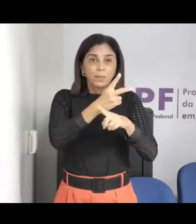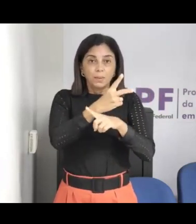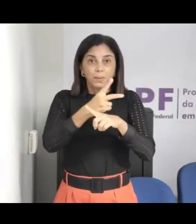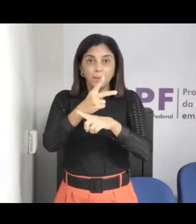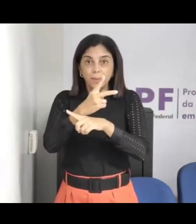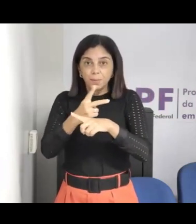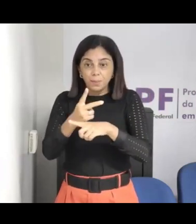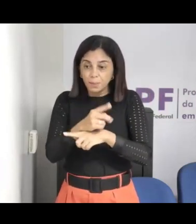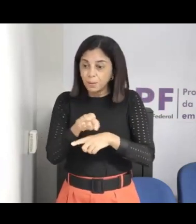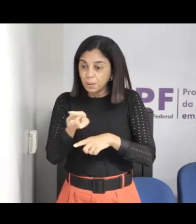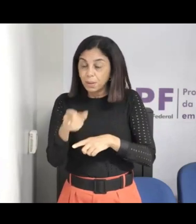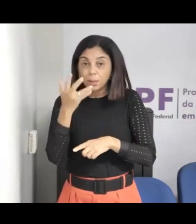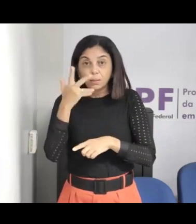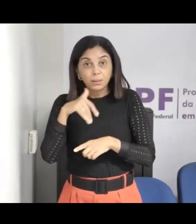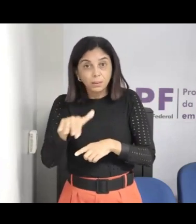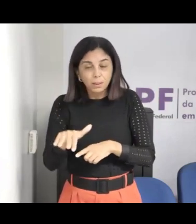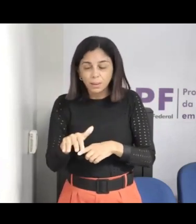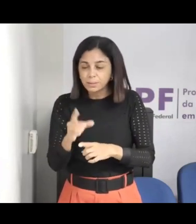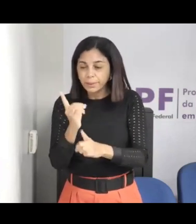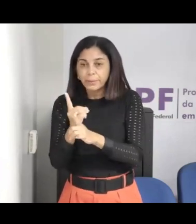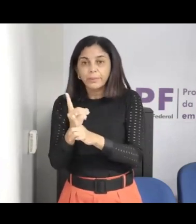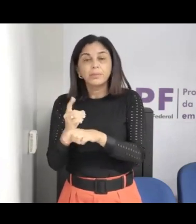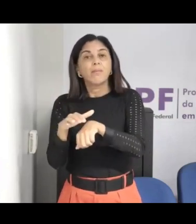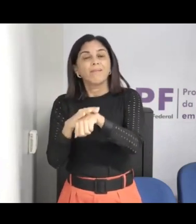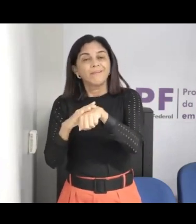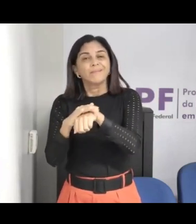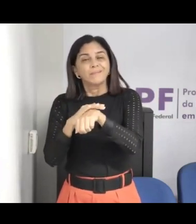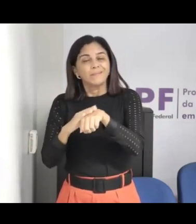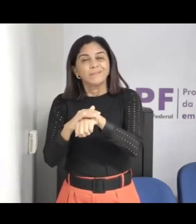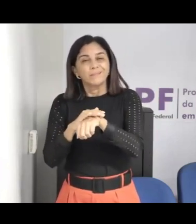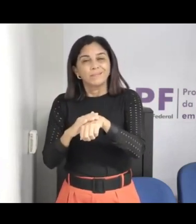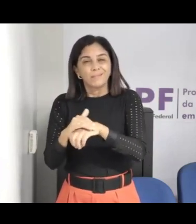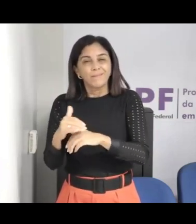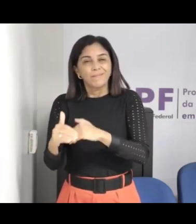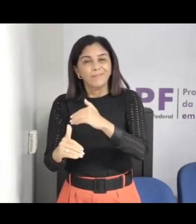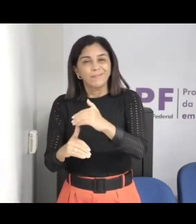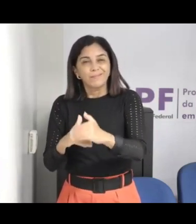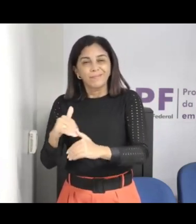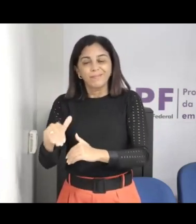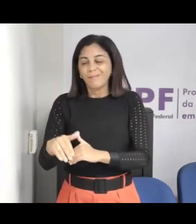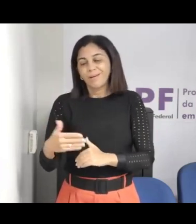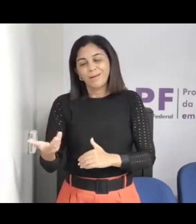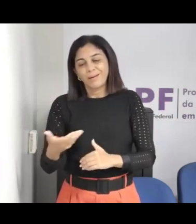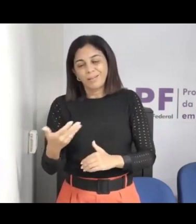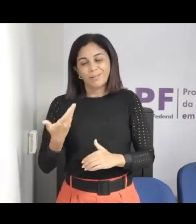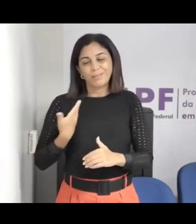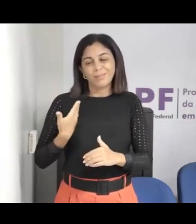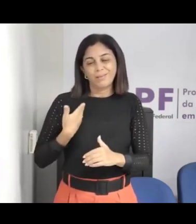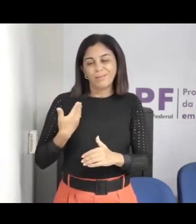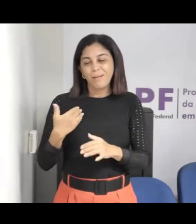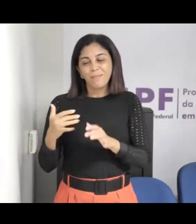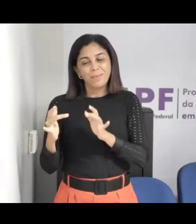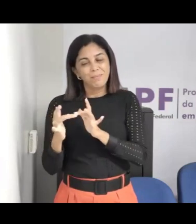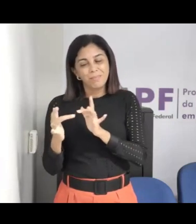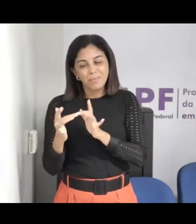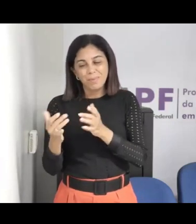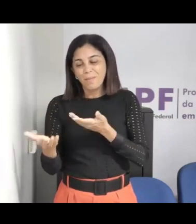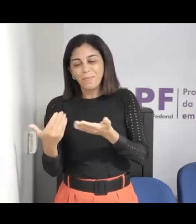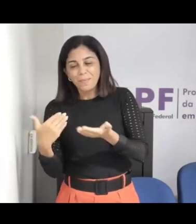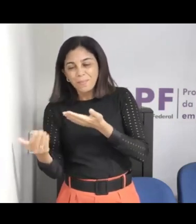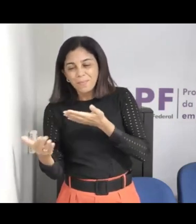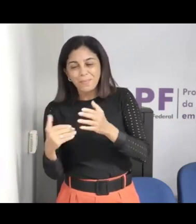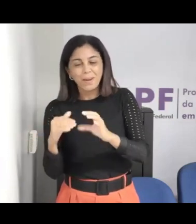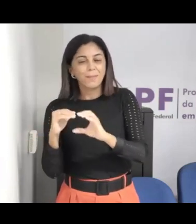amigo dessas crianças, né, e eles se tornam, às vezes, é um processo de um ano conversando com uma criança para conseguir alguma